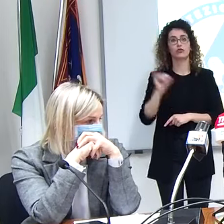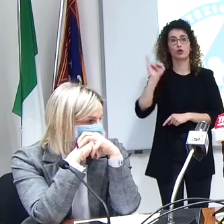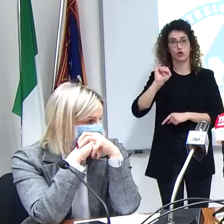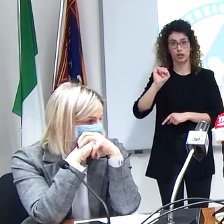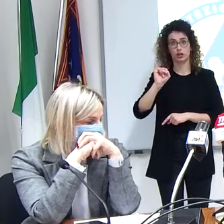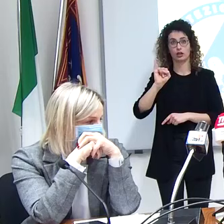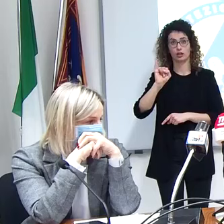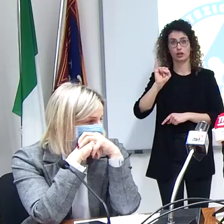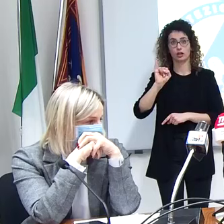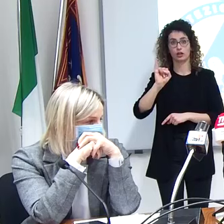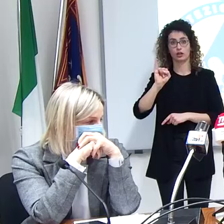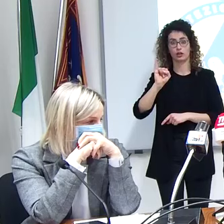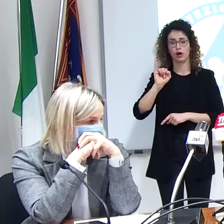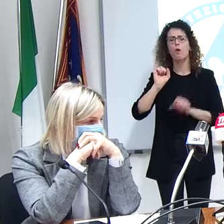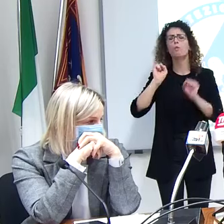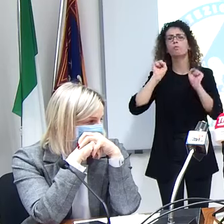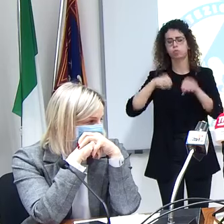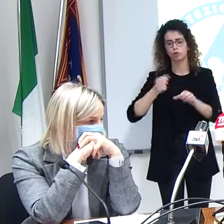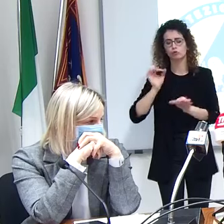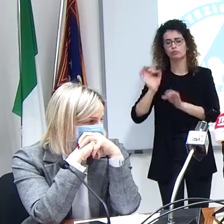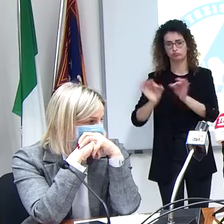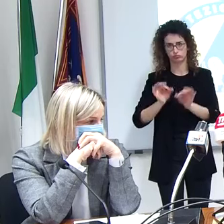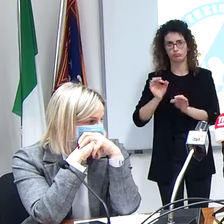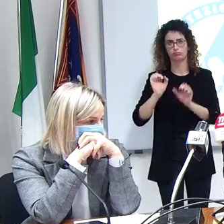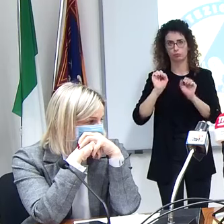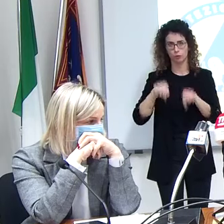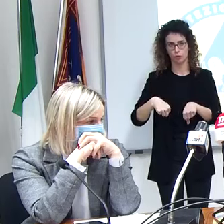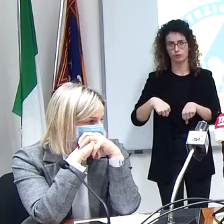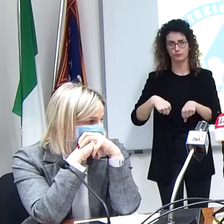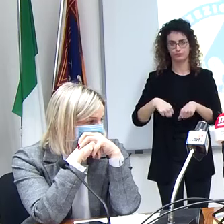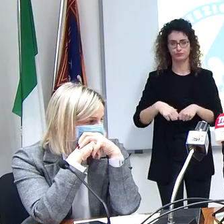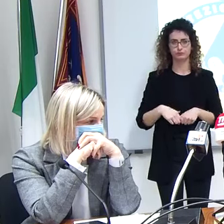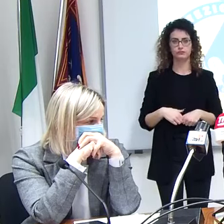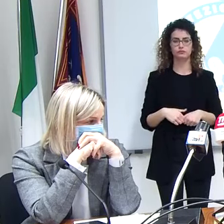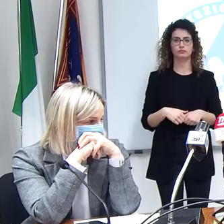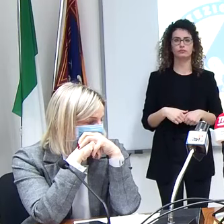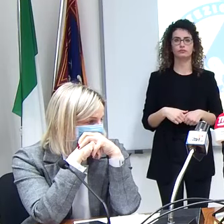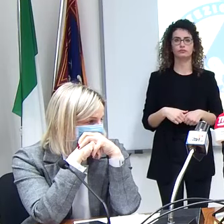si può utilizzare quindi